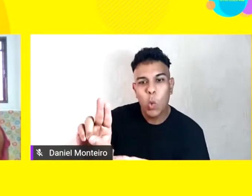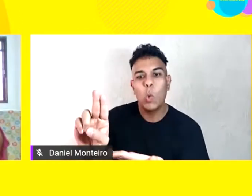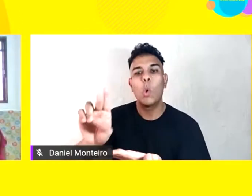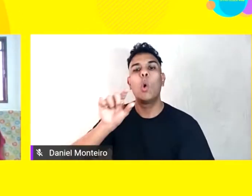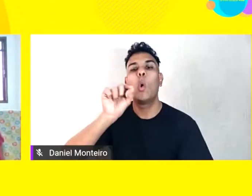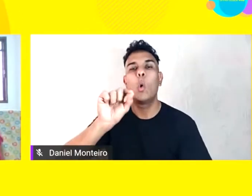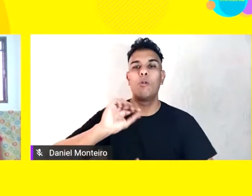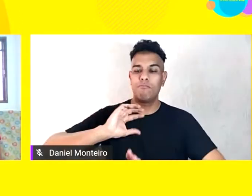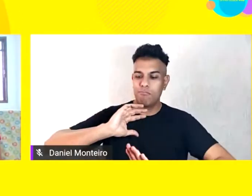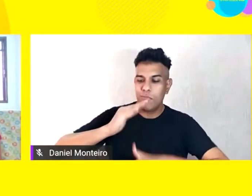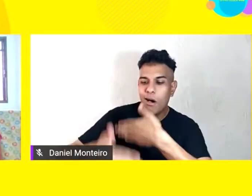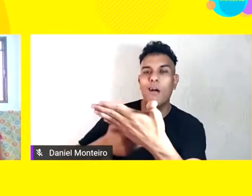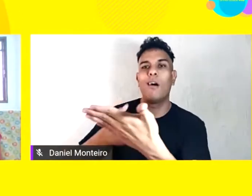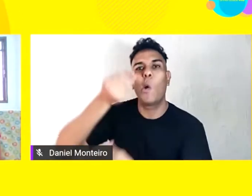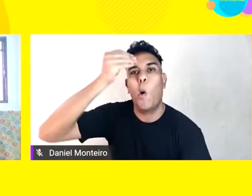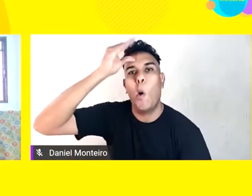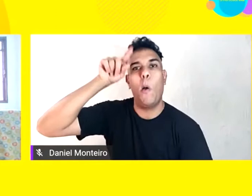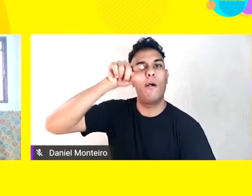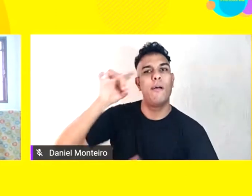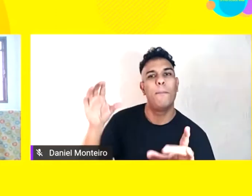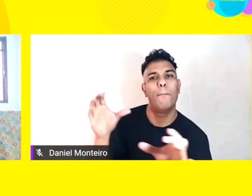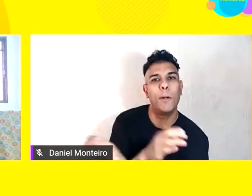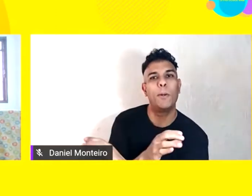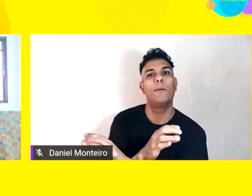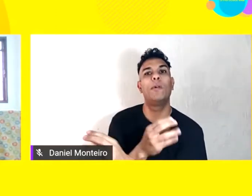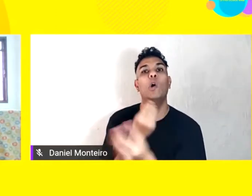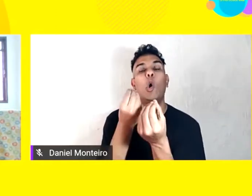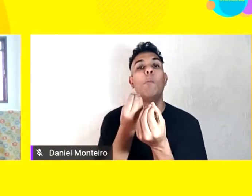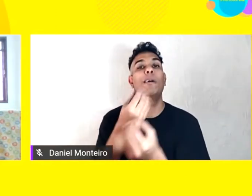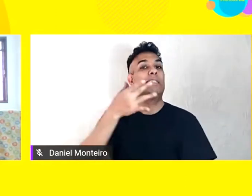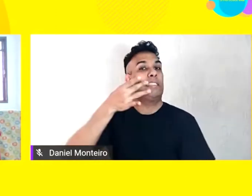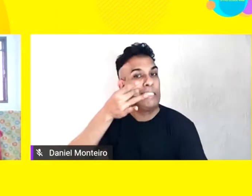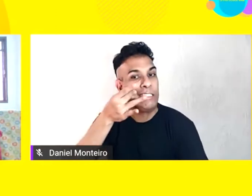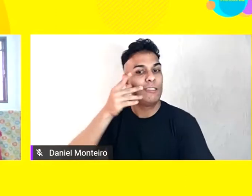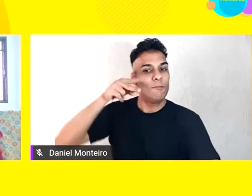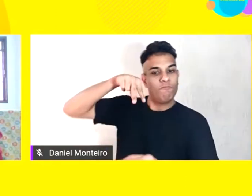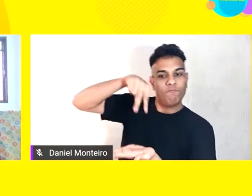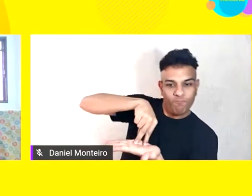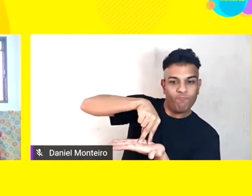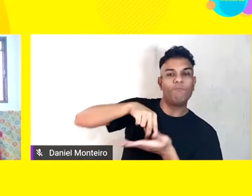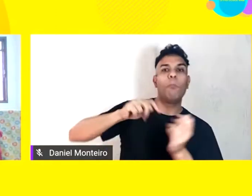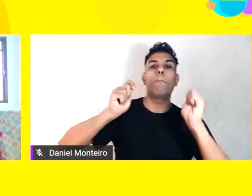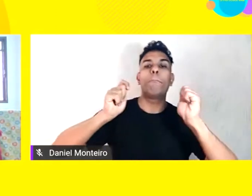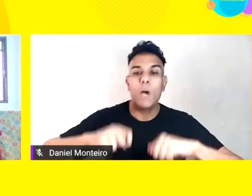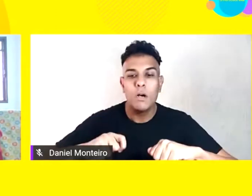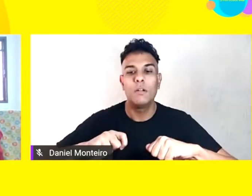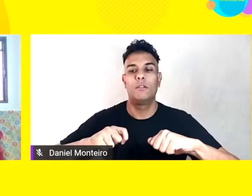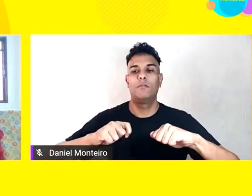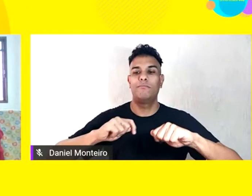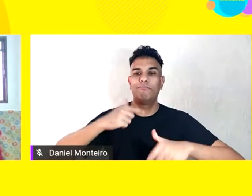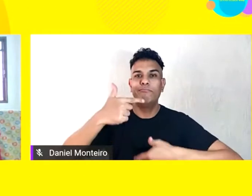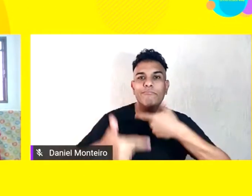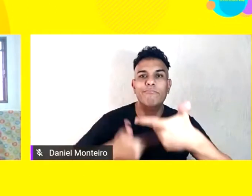produtoras de conhecimento. Porque para que a gente possa existir e para que a gente pudesse ter